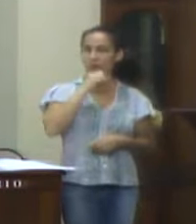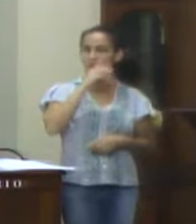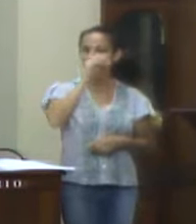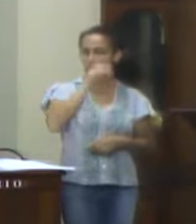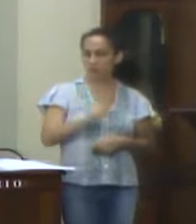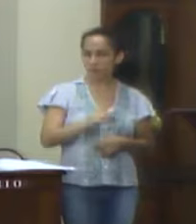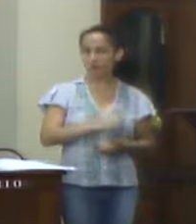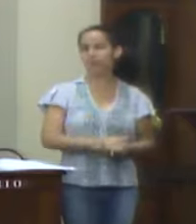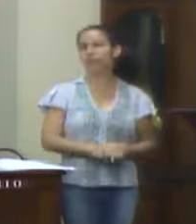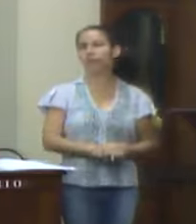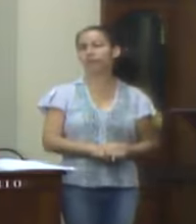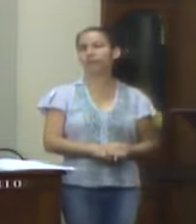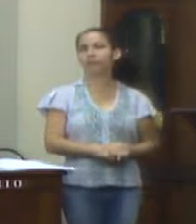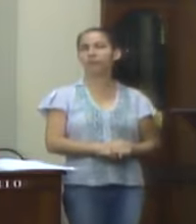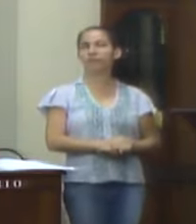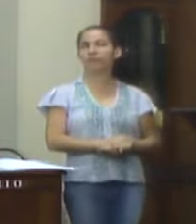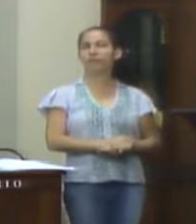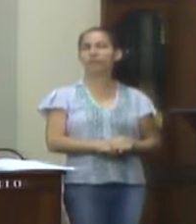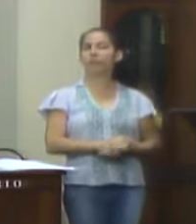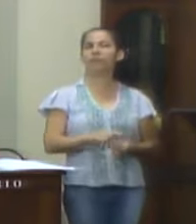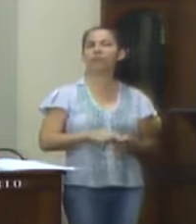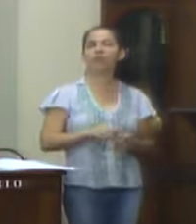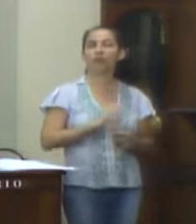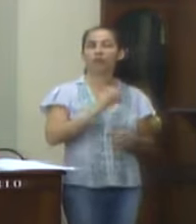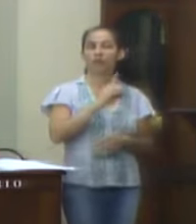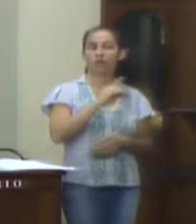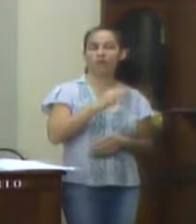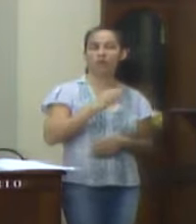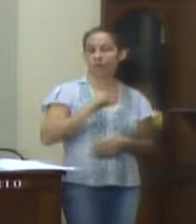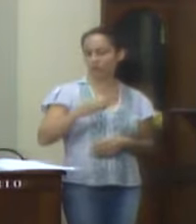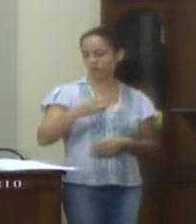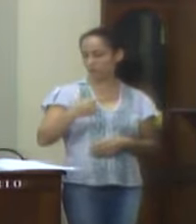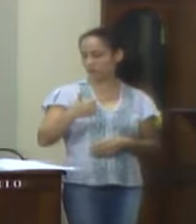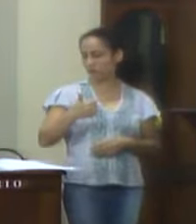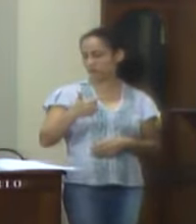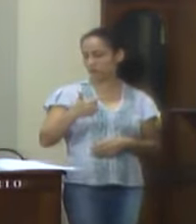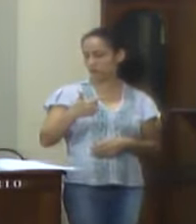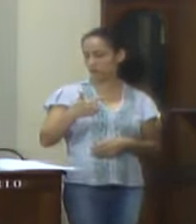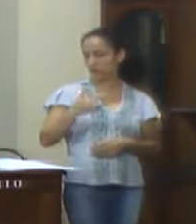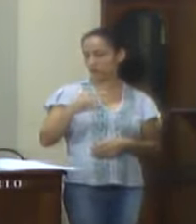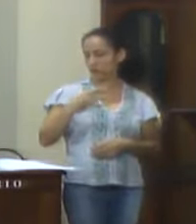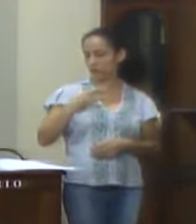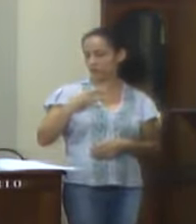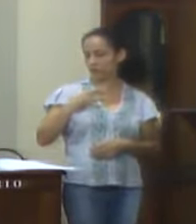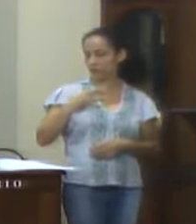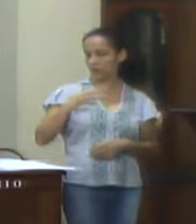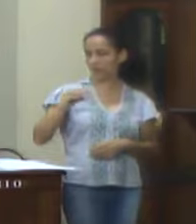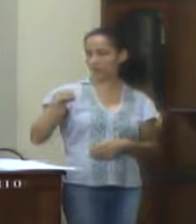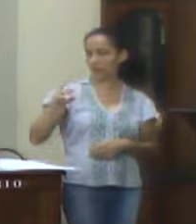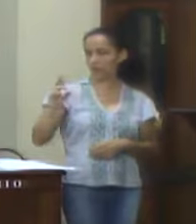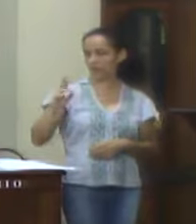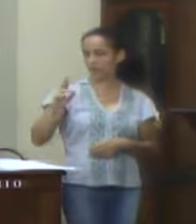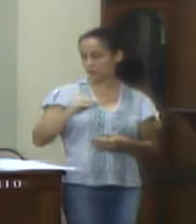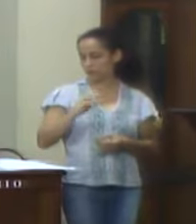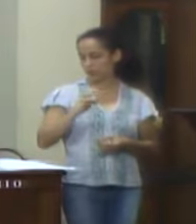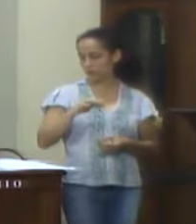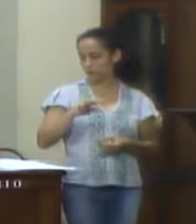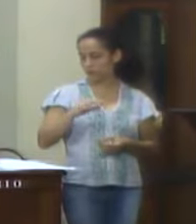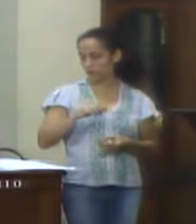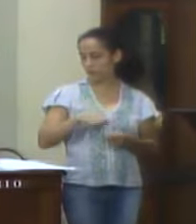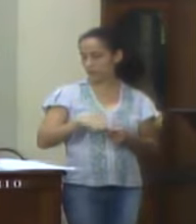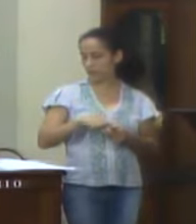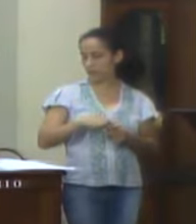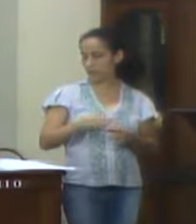deficiência. Código 710-302-24, Projeto 12.400 reais, Se aprovada, esta emenda deverá ser